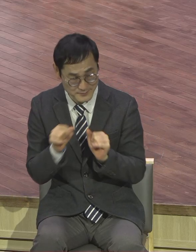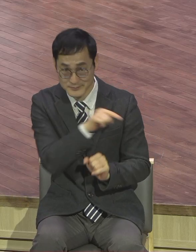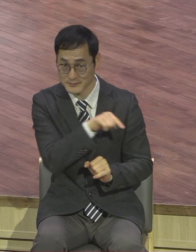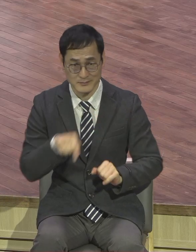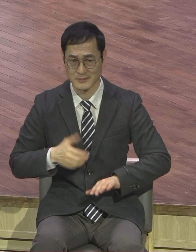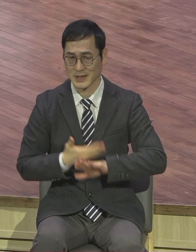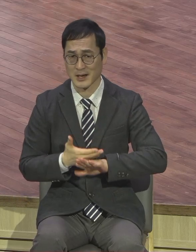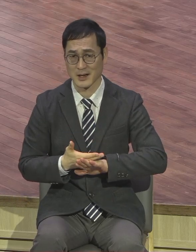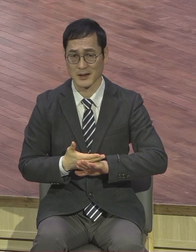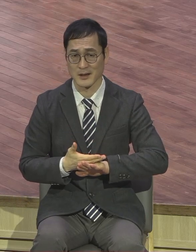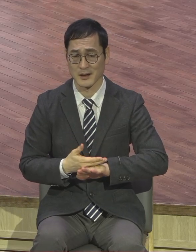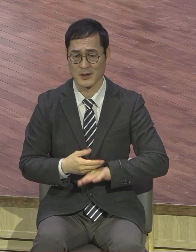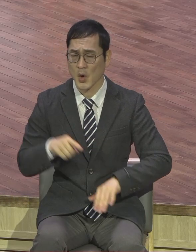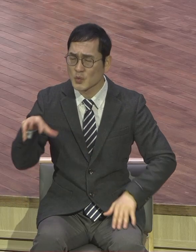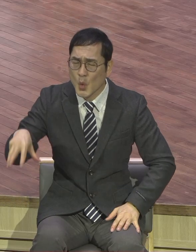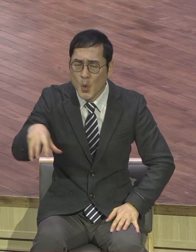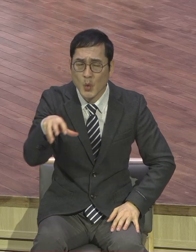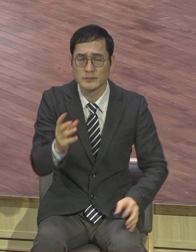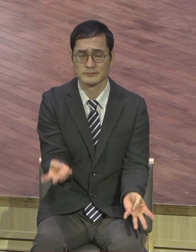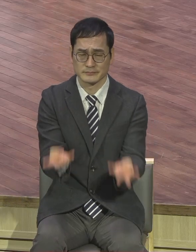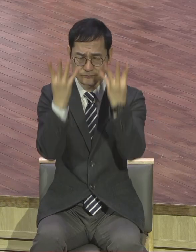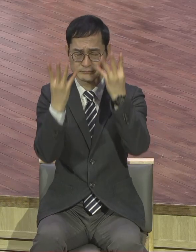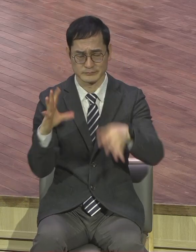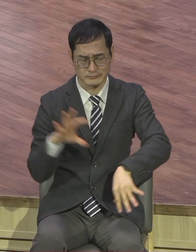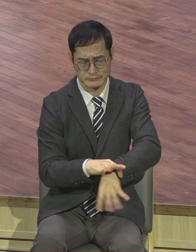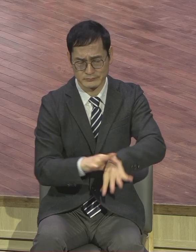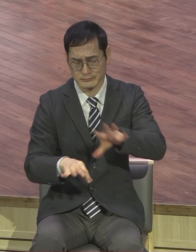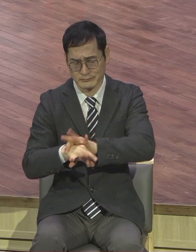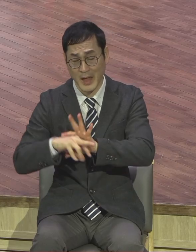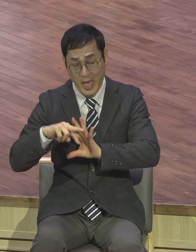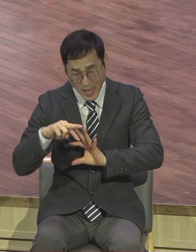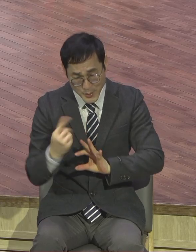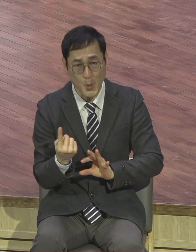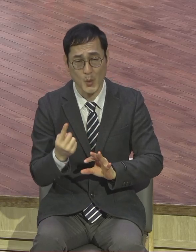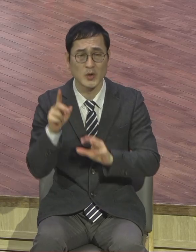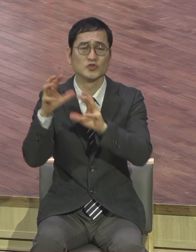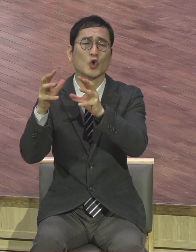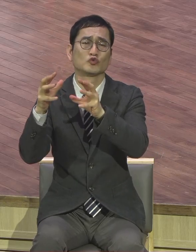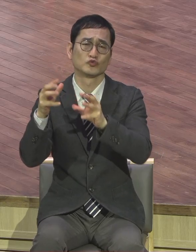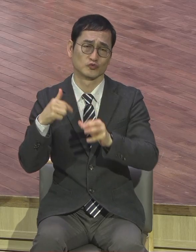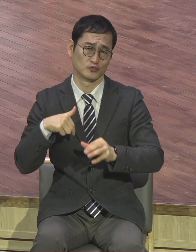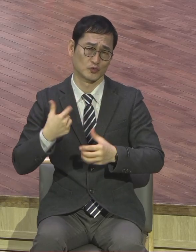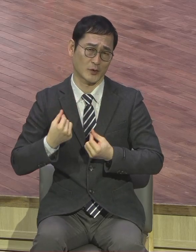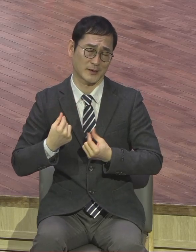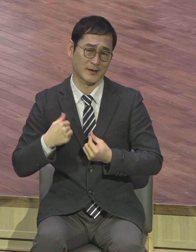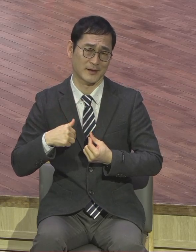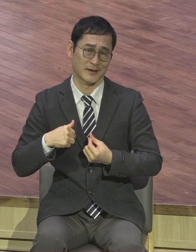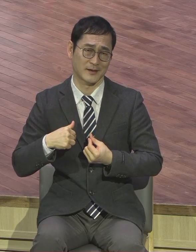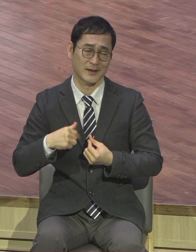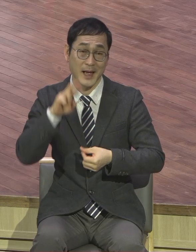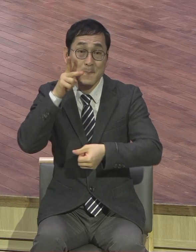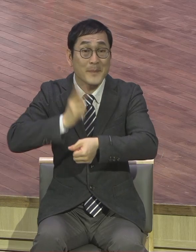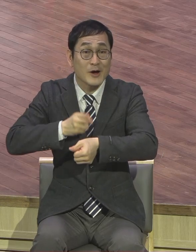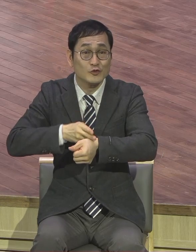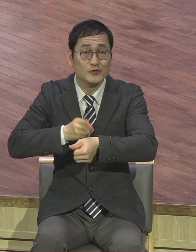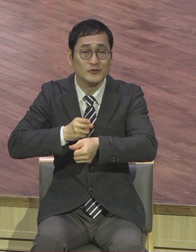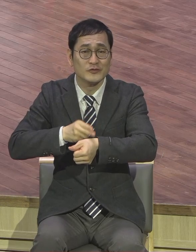세월왕을 차고도 천국 누리니까 바울이 찬양하잖아요. 이게 전국 백성이 이 땅에서